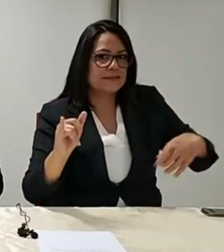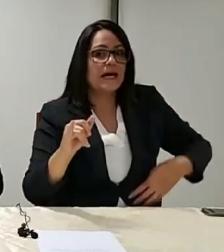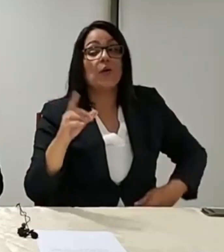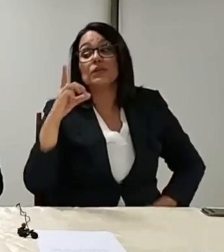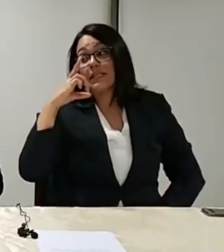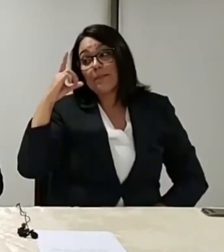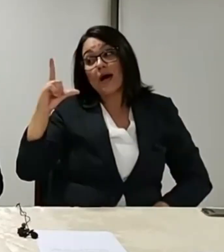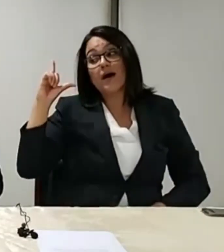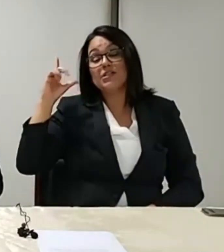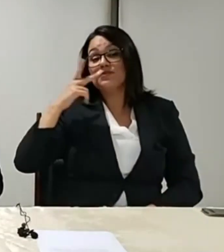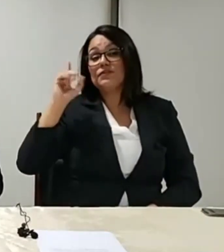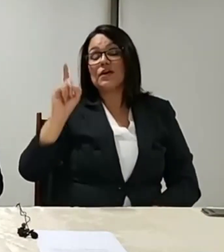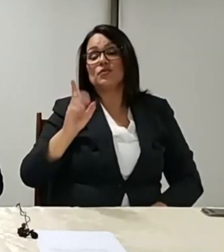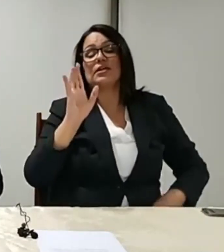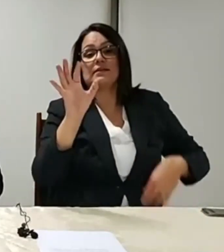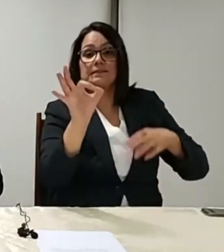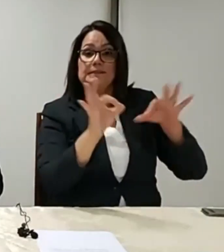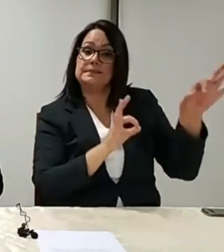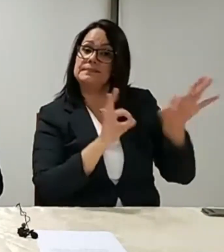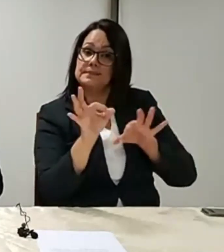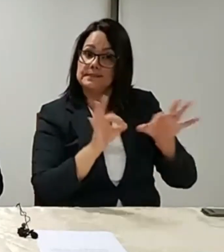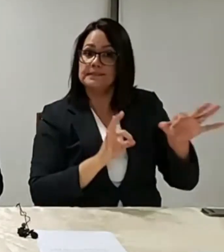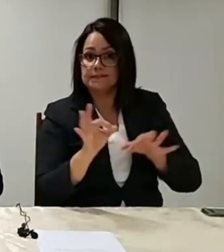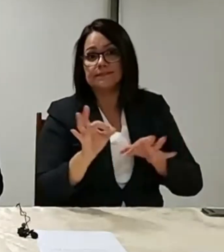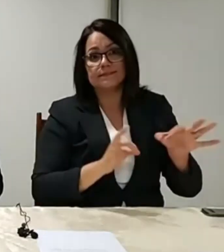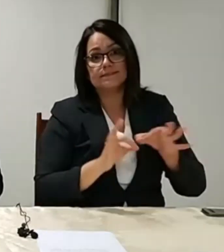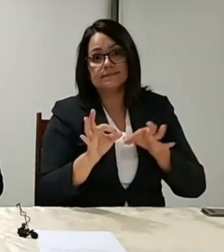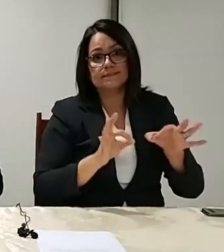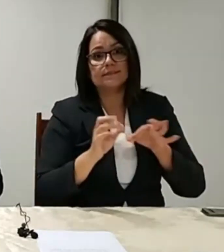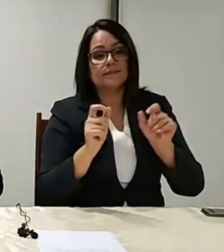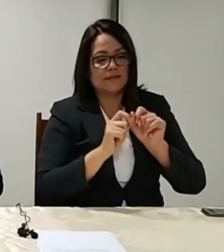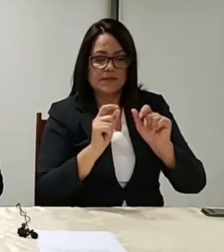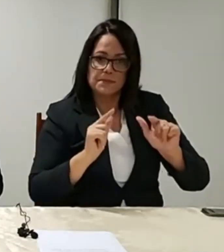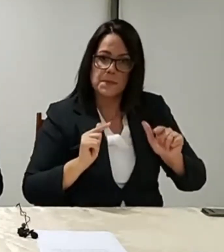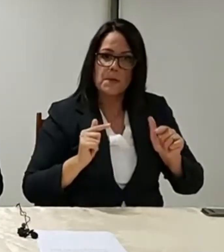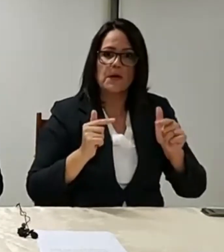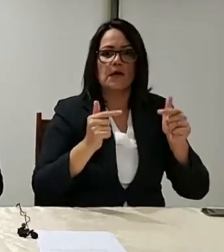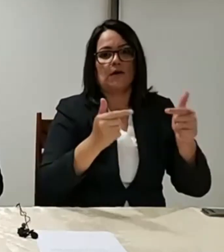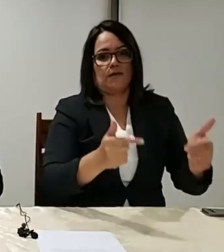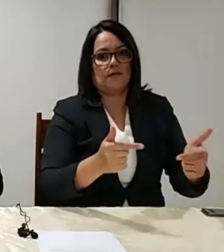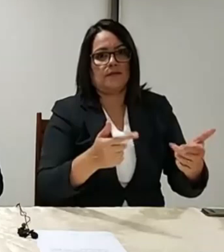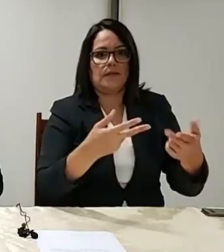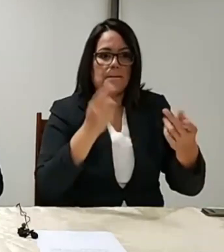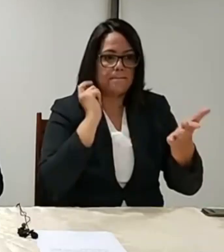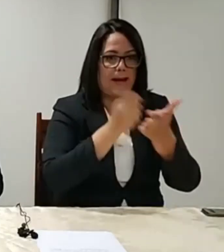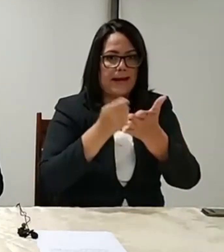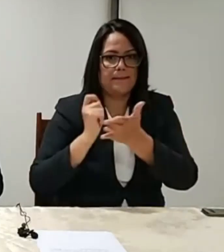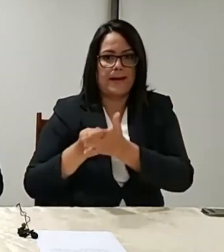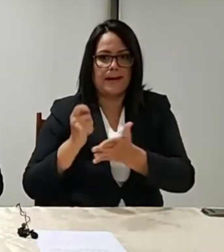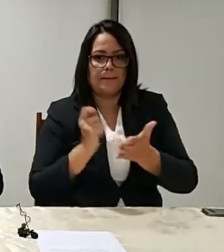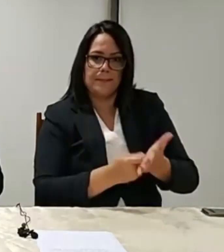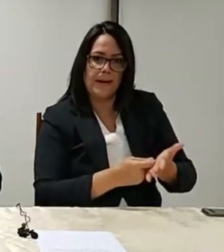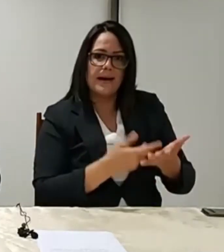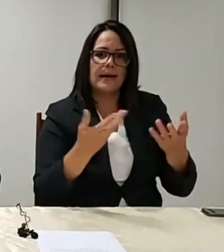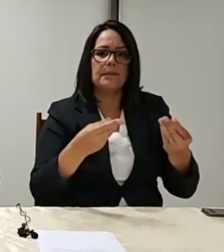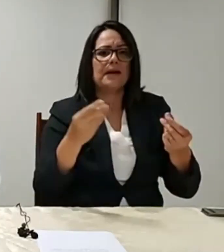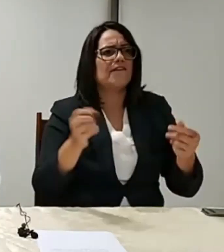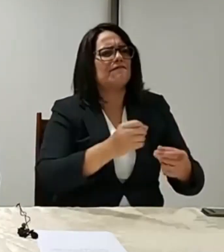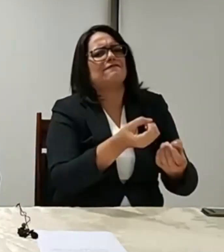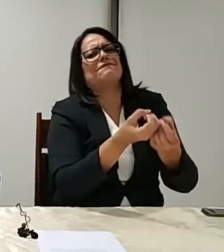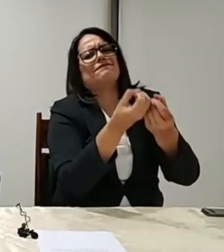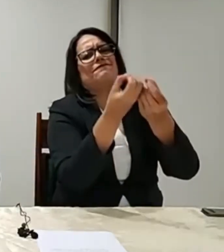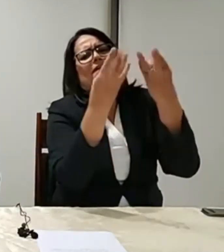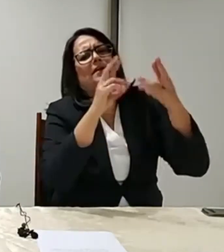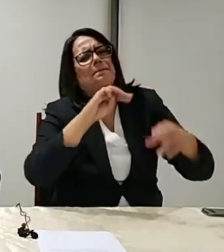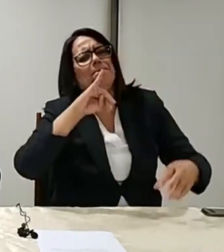deputado falou, estamos preparados para fazer uma operação de pagamento para dezenas de milhões de